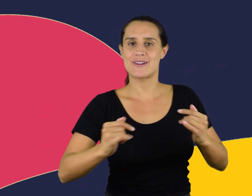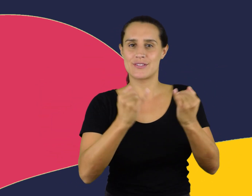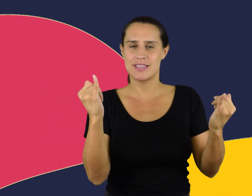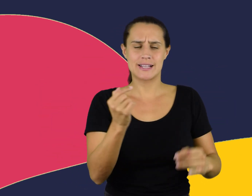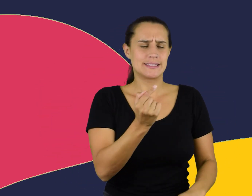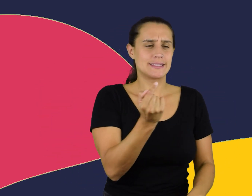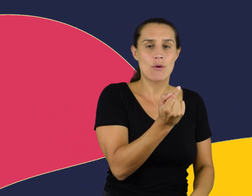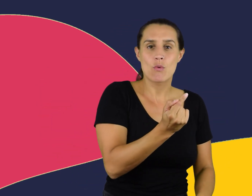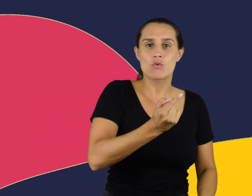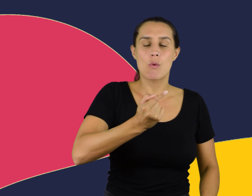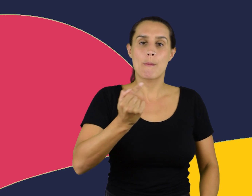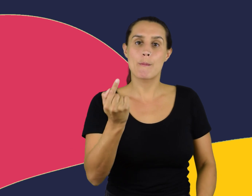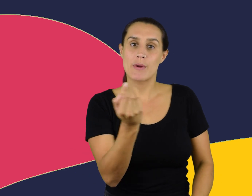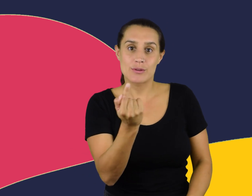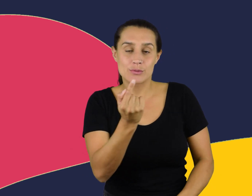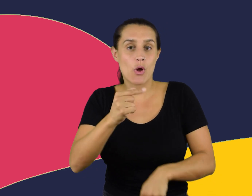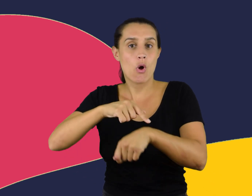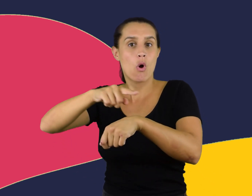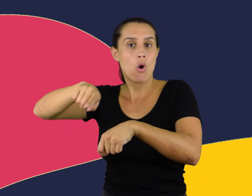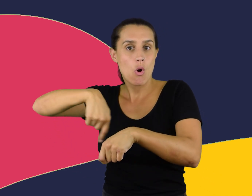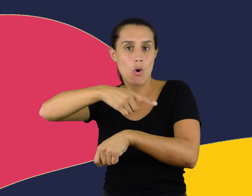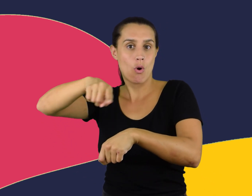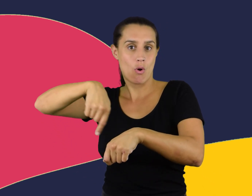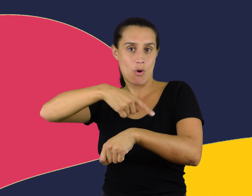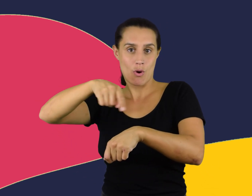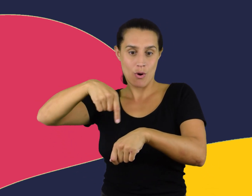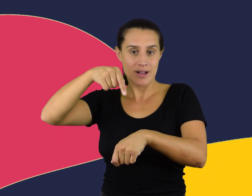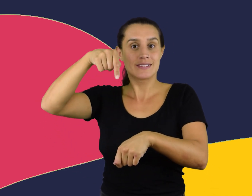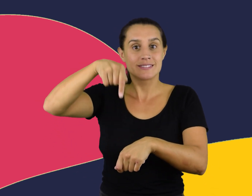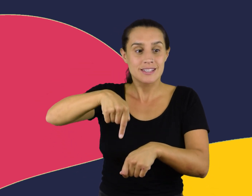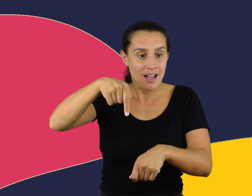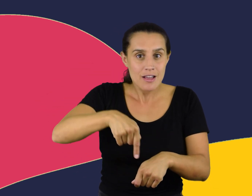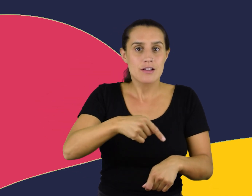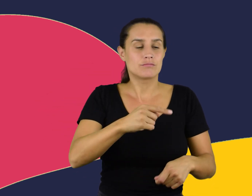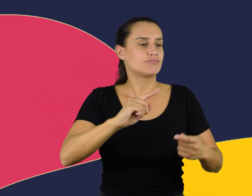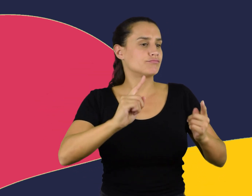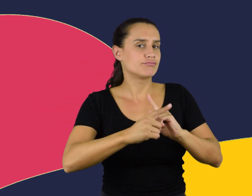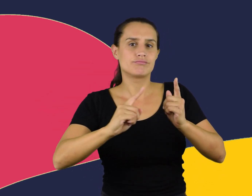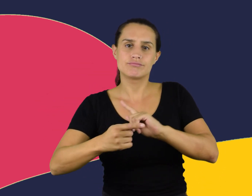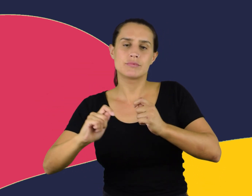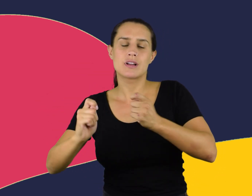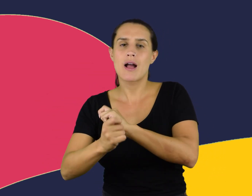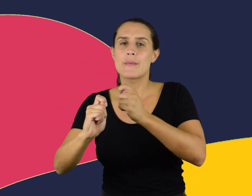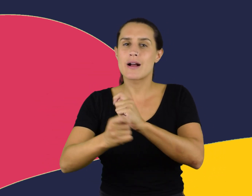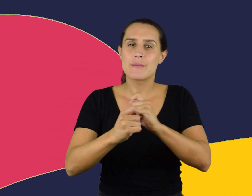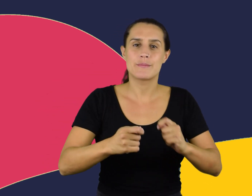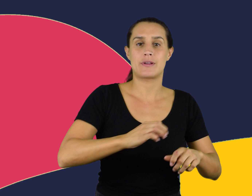Los segundos, los minutos y las horas. Germinan así como los días empiezan y terminan.